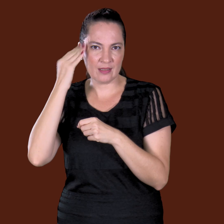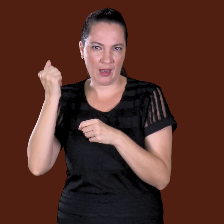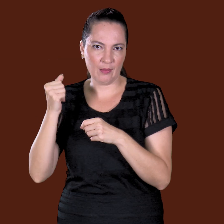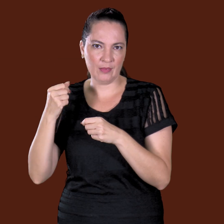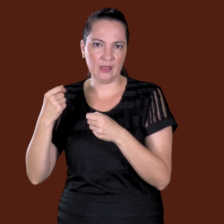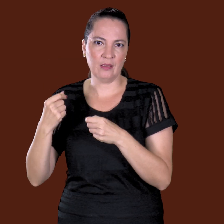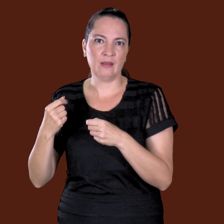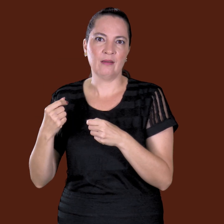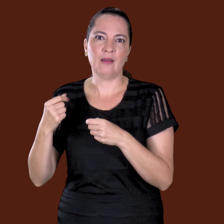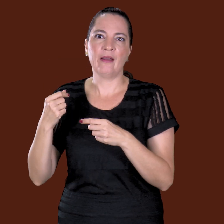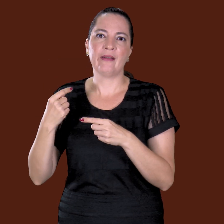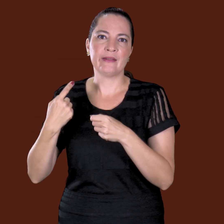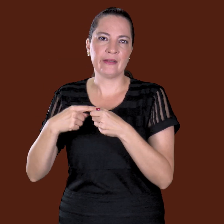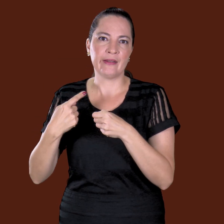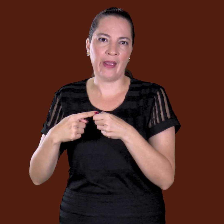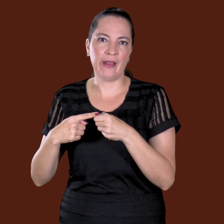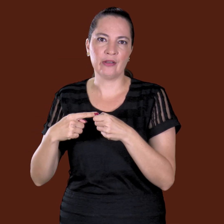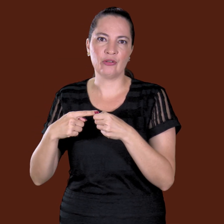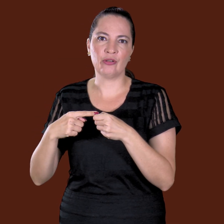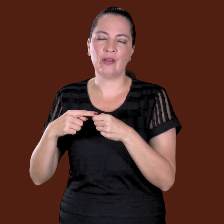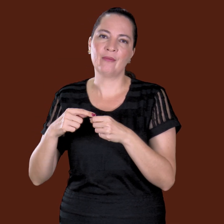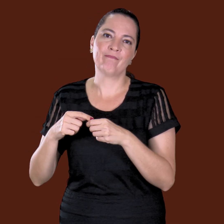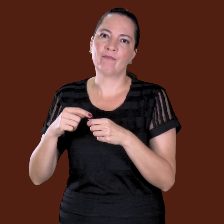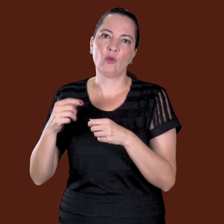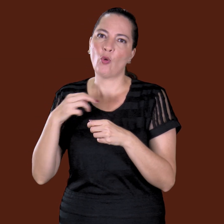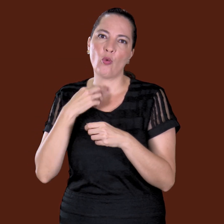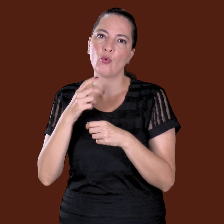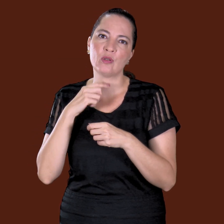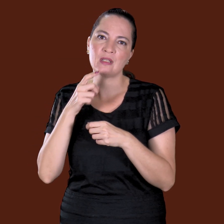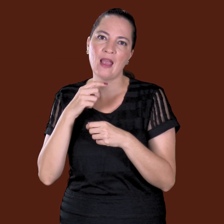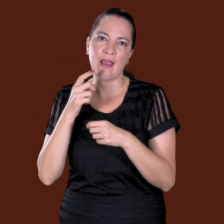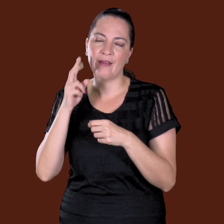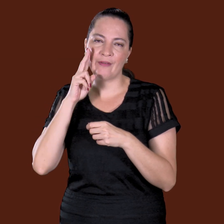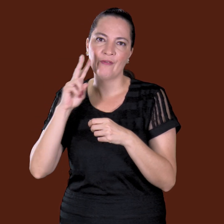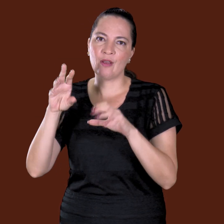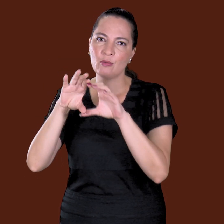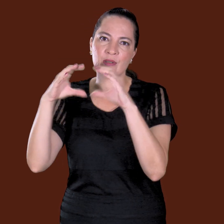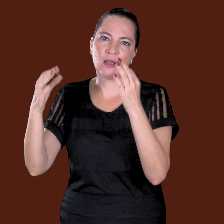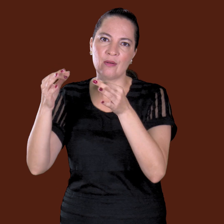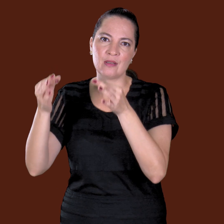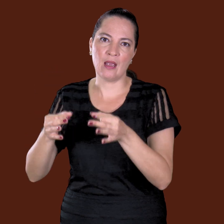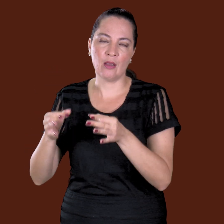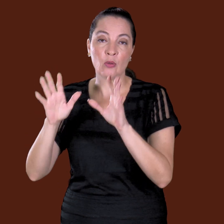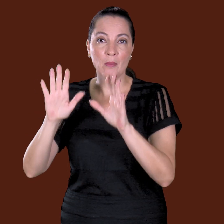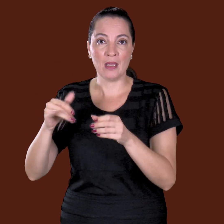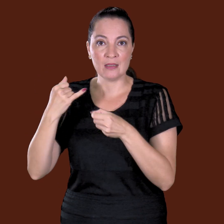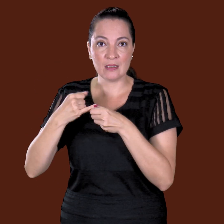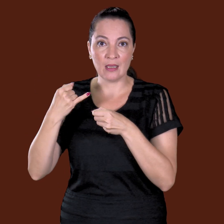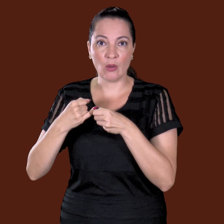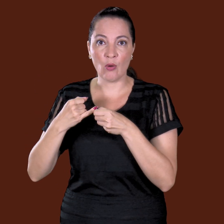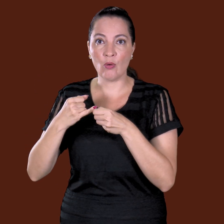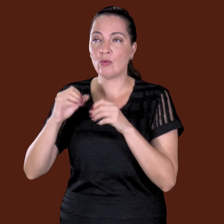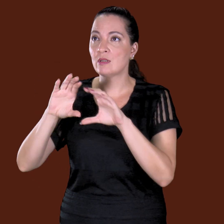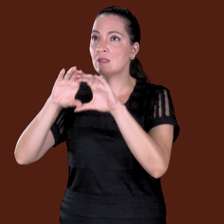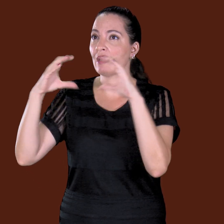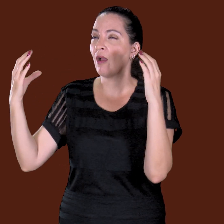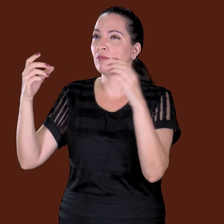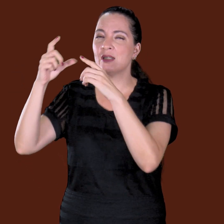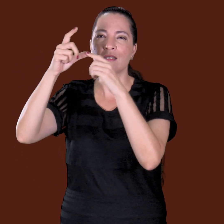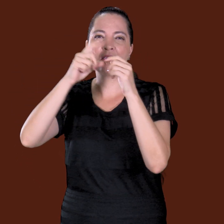a iluminação urbana a gente não vê o céu direito como ele é, mas no interiorzão é aquele céuzão super estrelado, então quando tem a